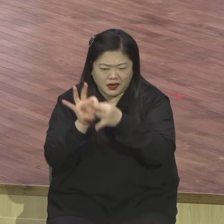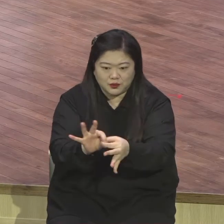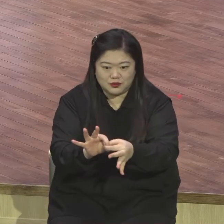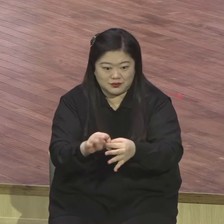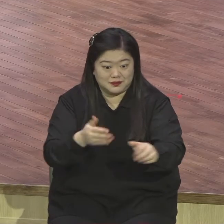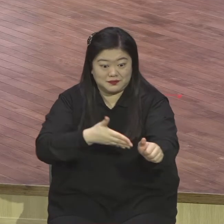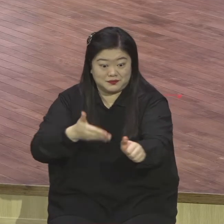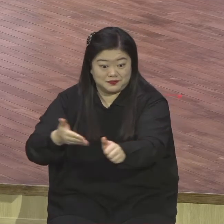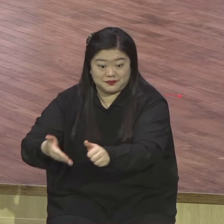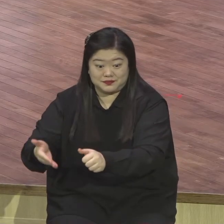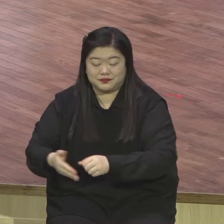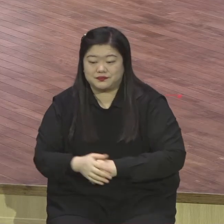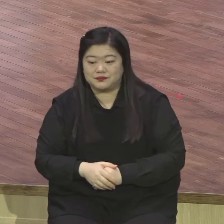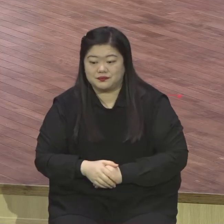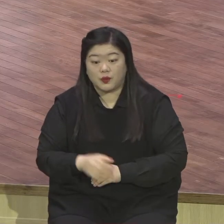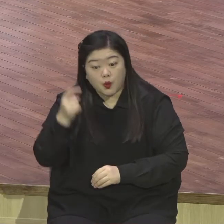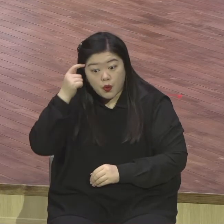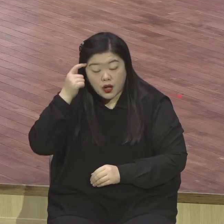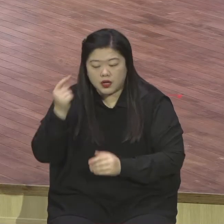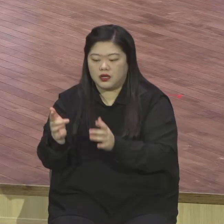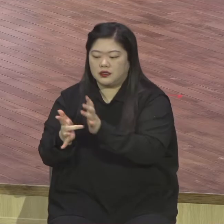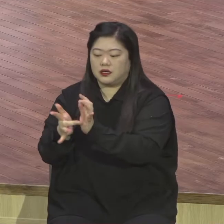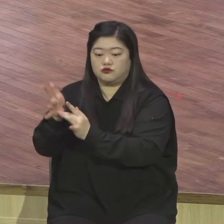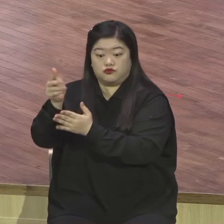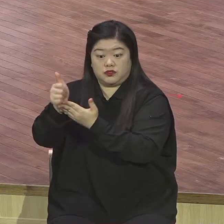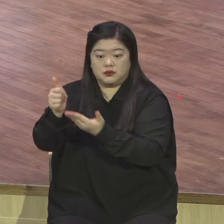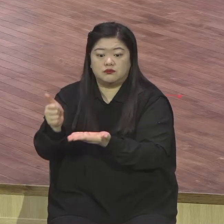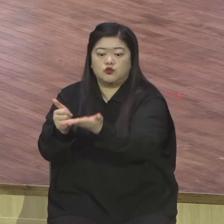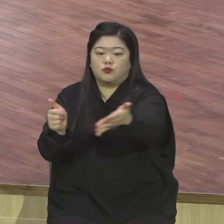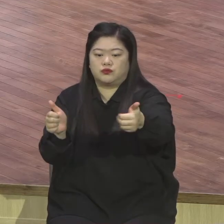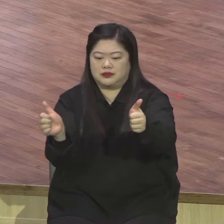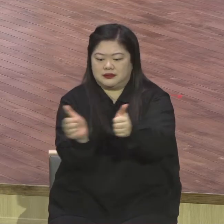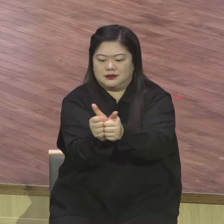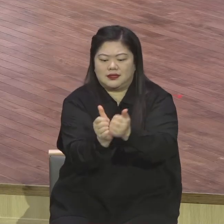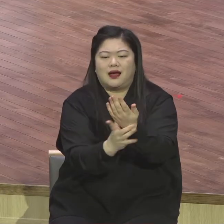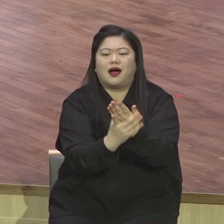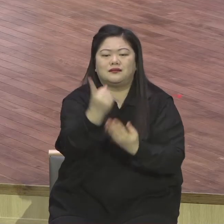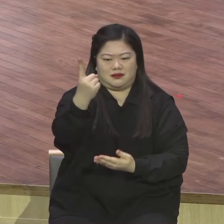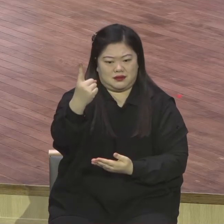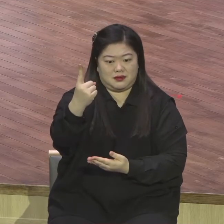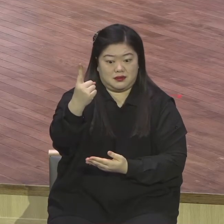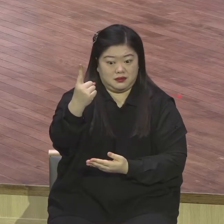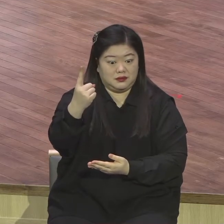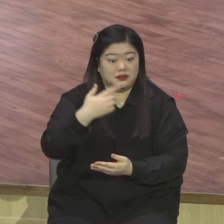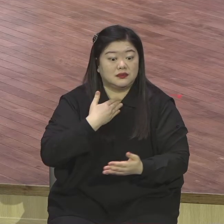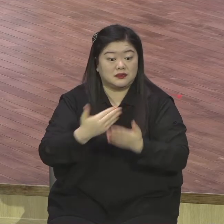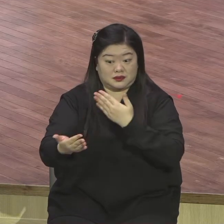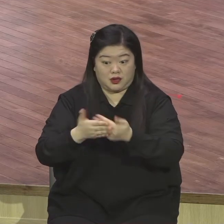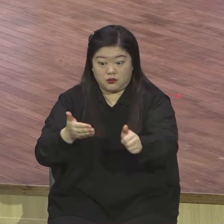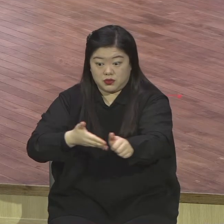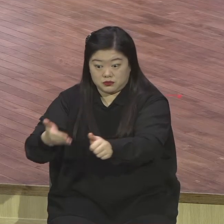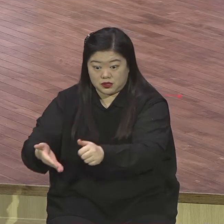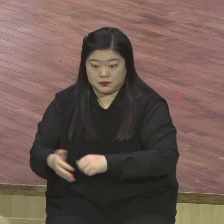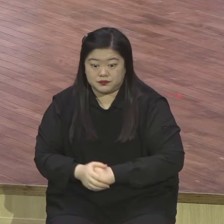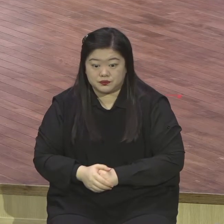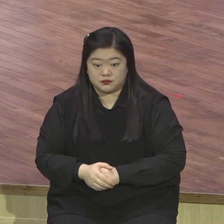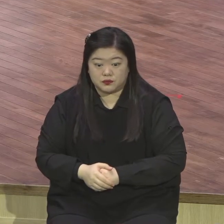예수님과 여러분은 한몸이라고 한몸 실감하시길 바랍니다. 주님은 나와 뭐라 그랬어요 24시